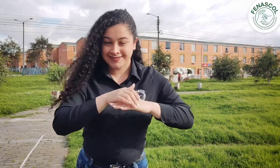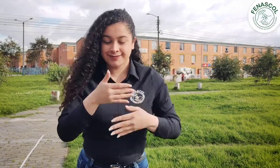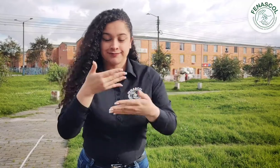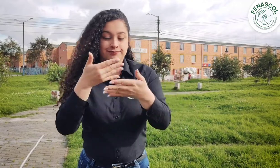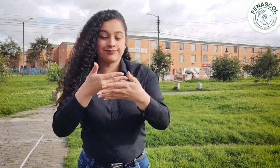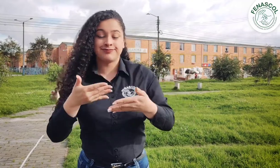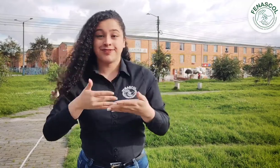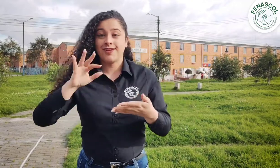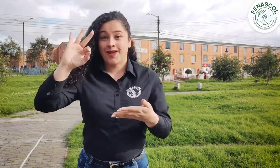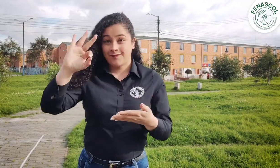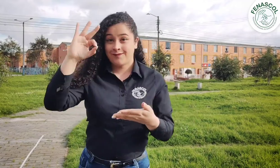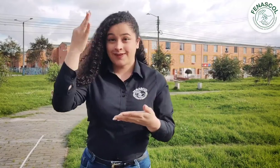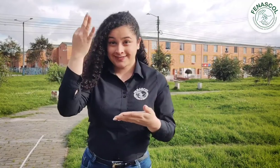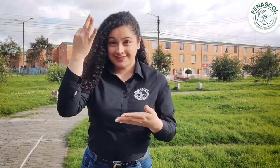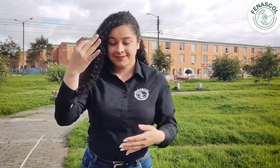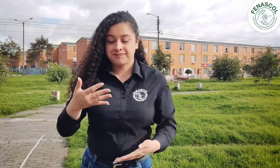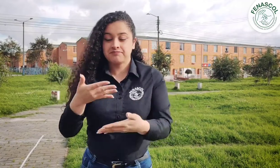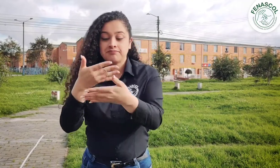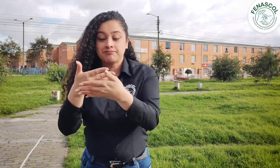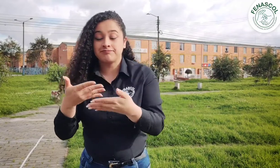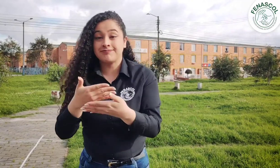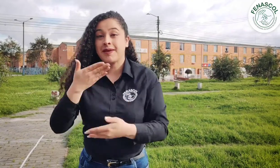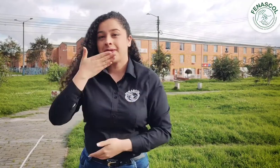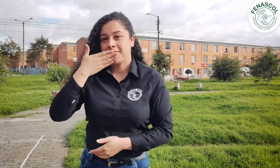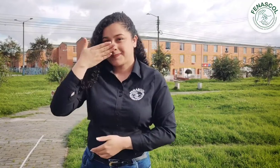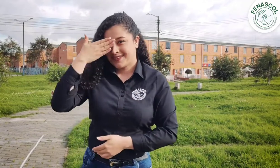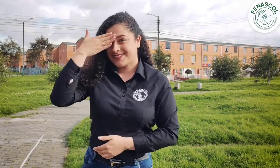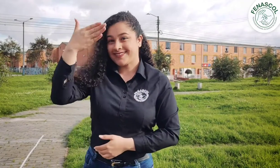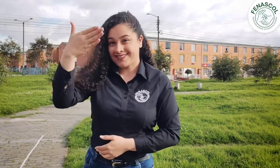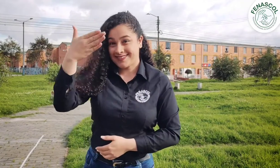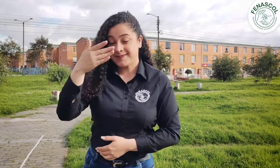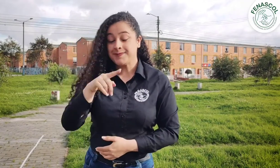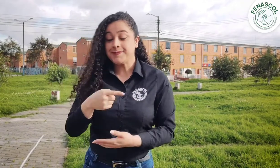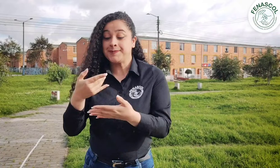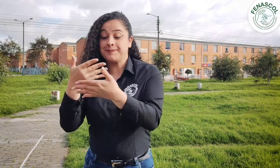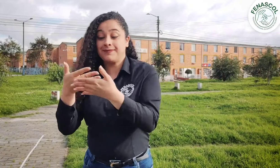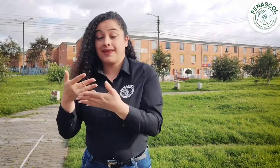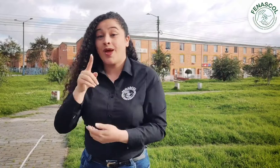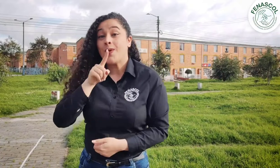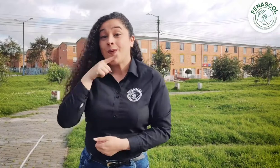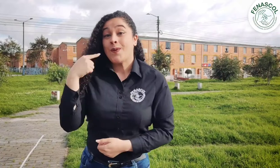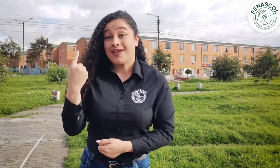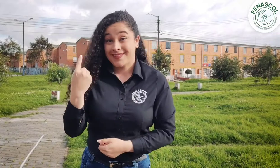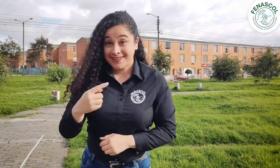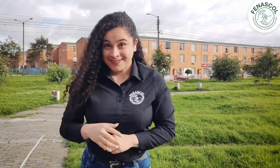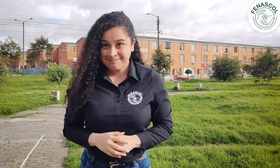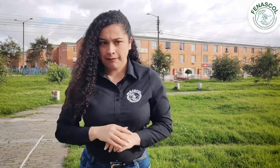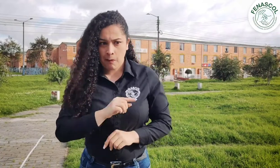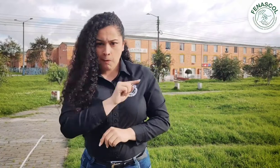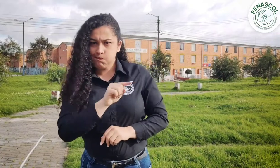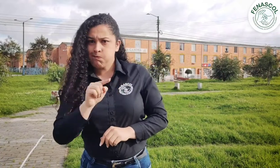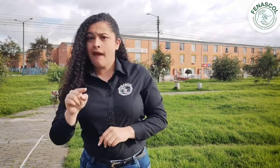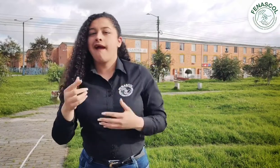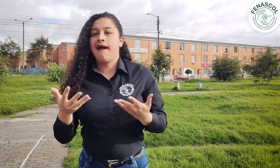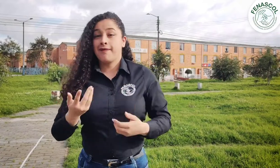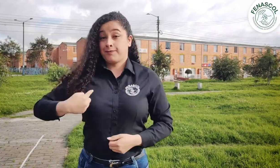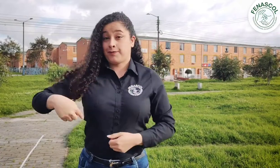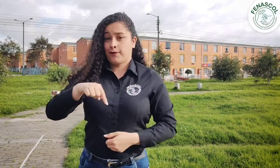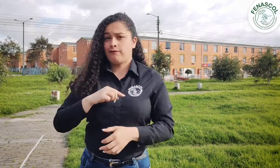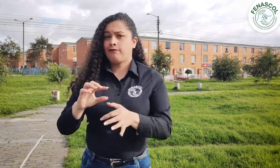francés, árabe y ruso. La versión